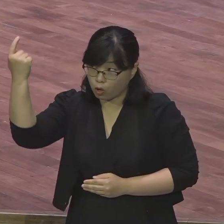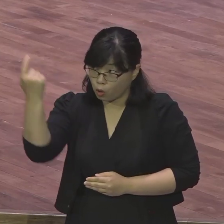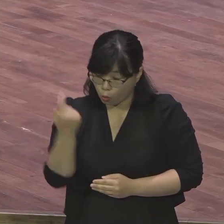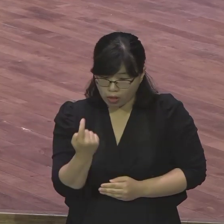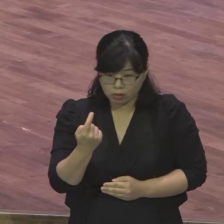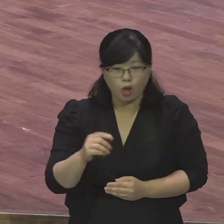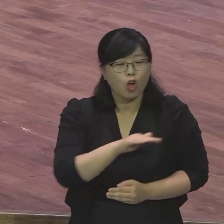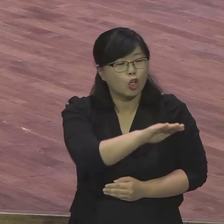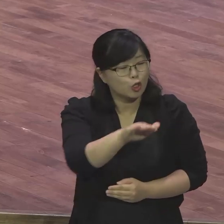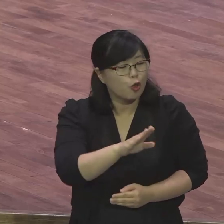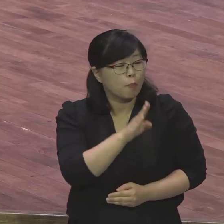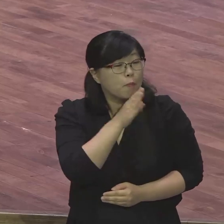하나님의 자녀를 믿으시기 바랍니다.